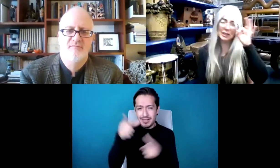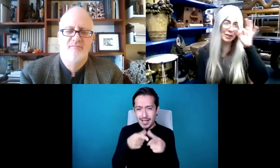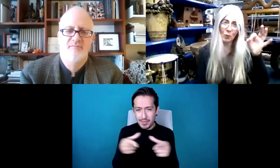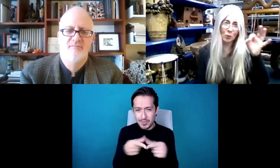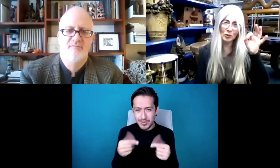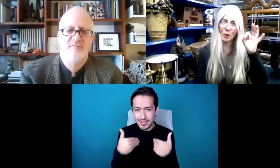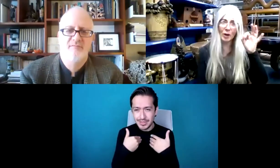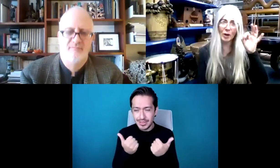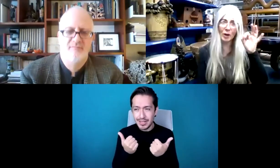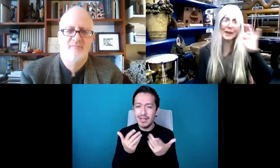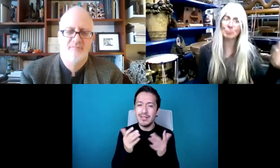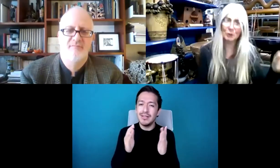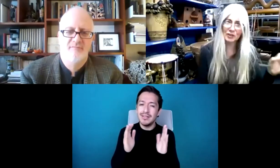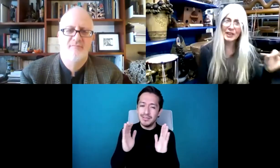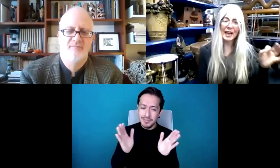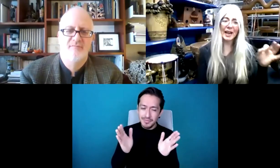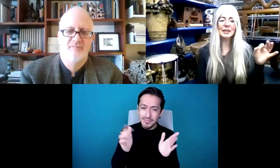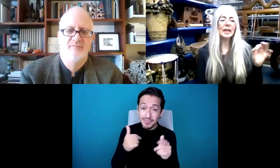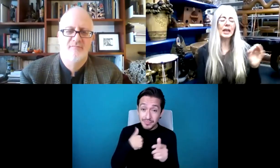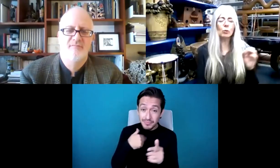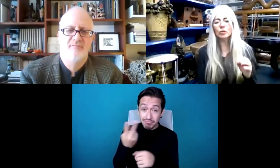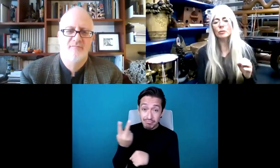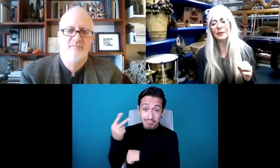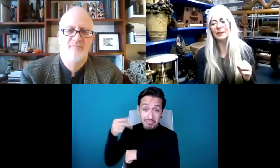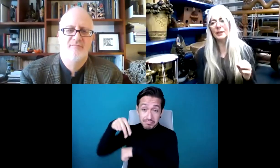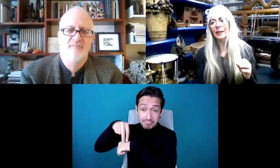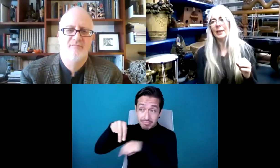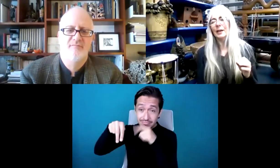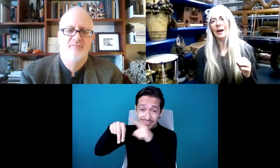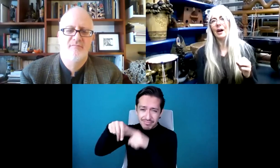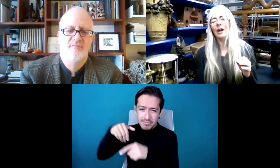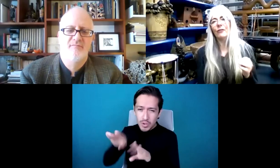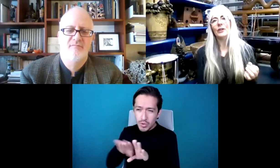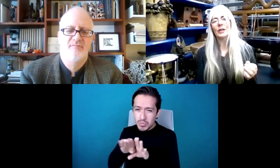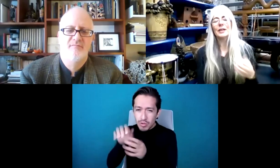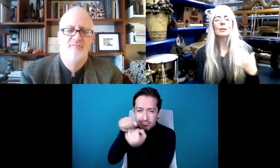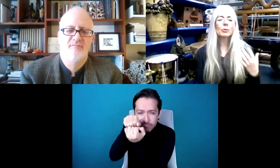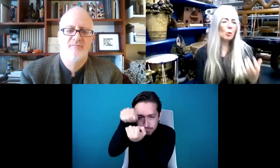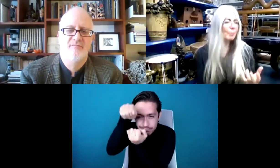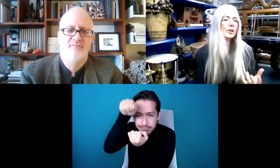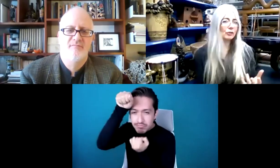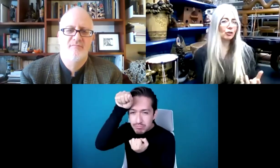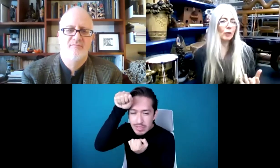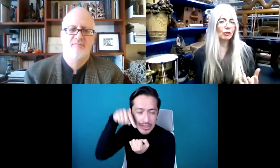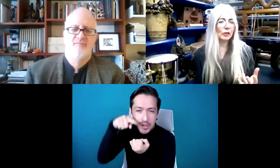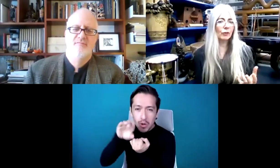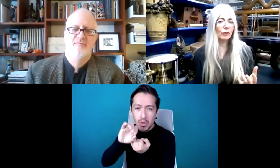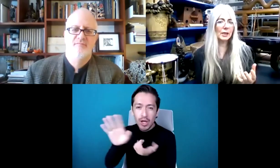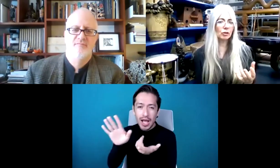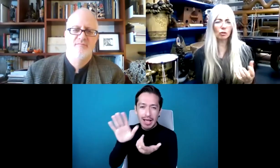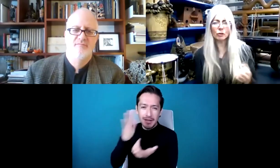bueno, yo estaba ahí apenas asomándome por el cerrojo. No era experta en la cultura